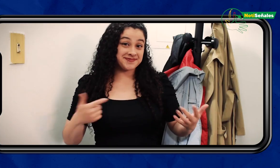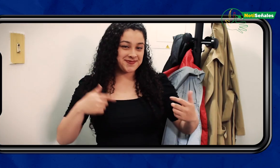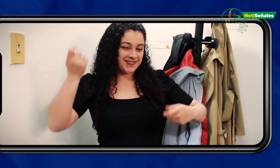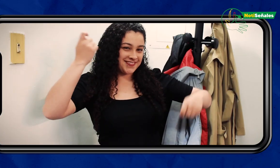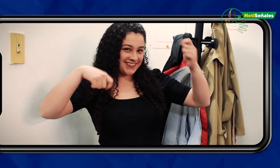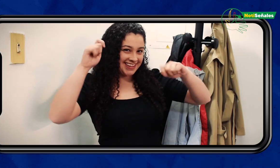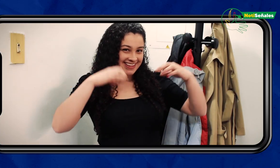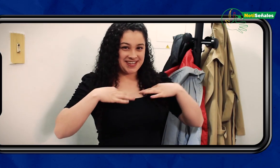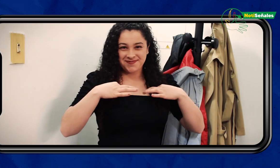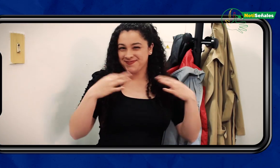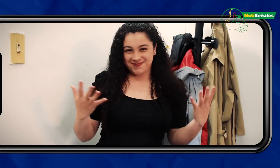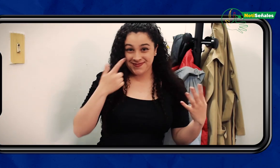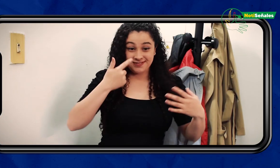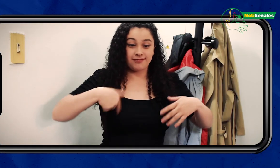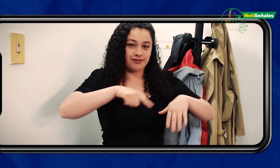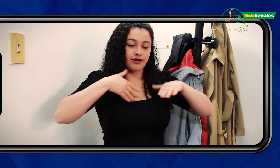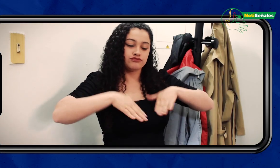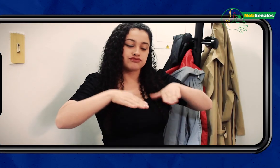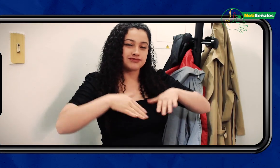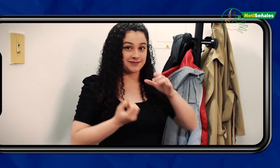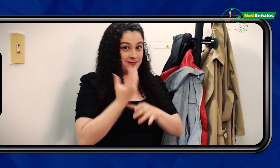Mi negocio es de productos de confección a la moda.